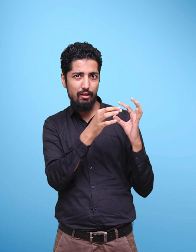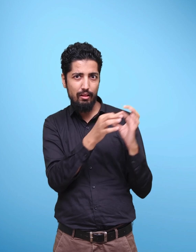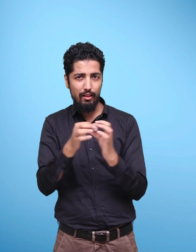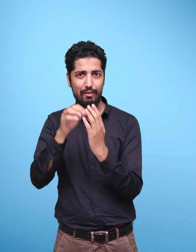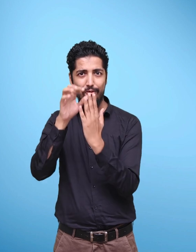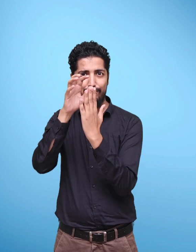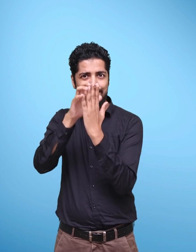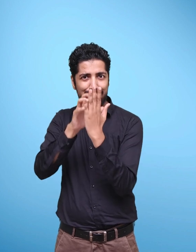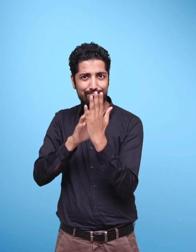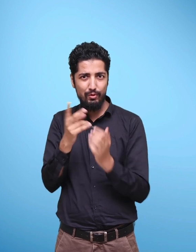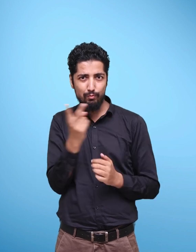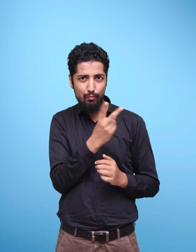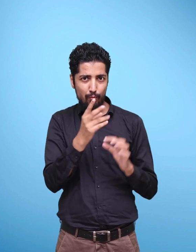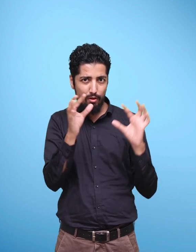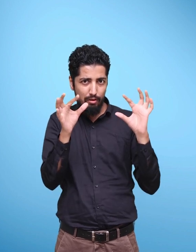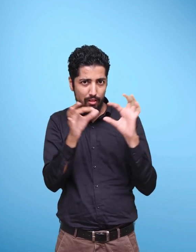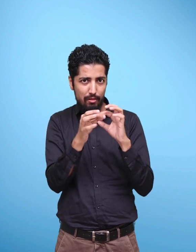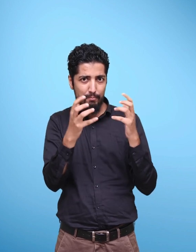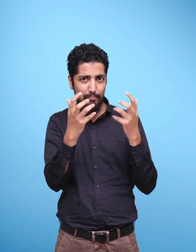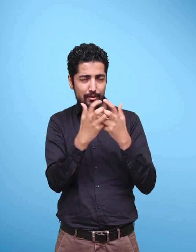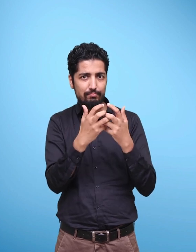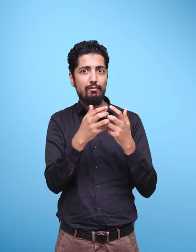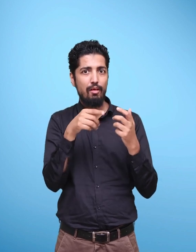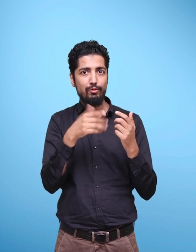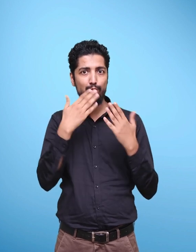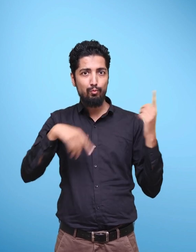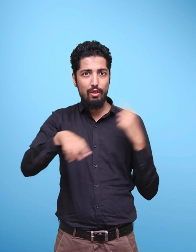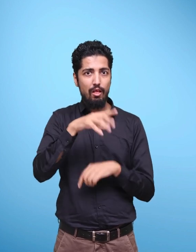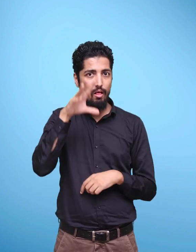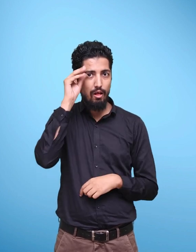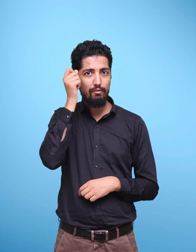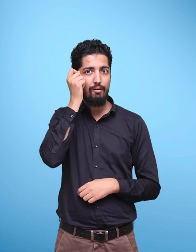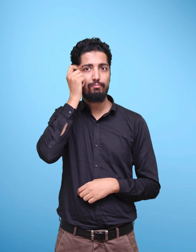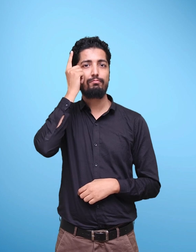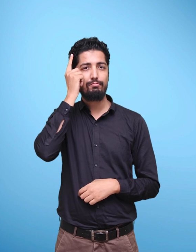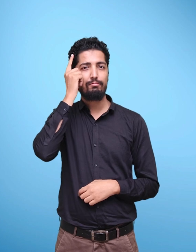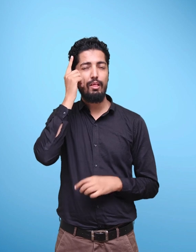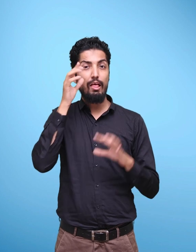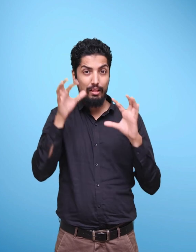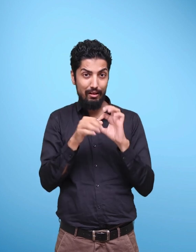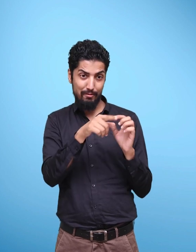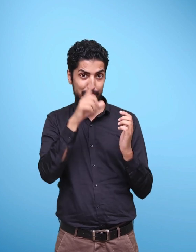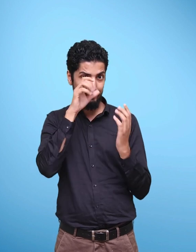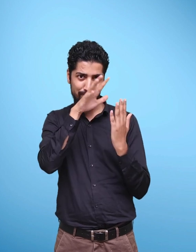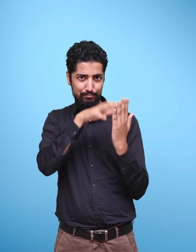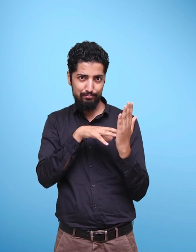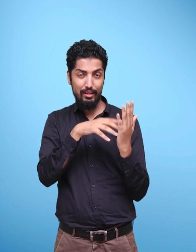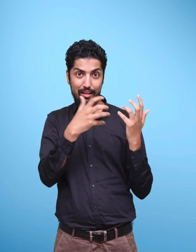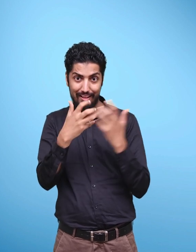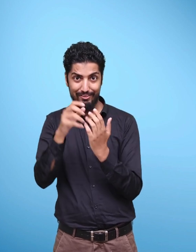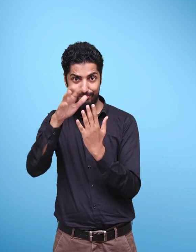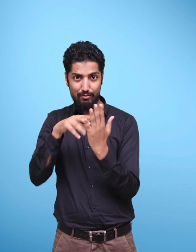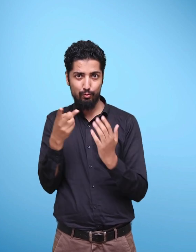texts throughout the book to augment their comprehension. In addition to that, illustrations also